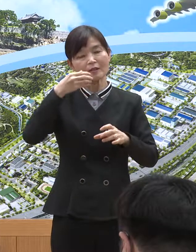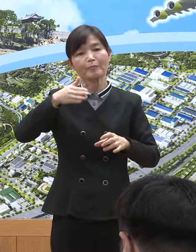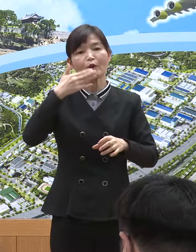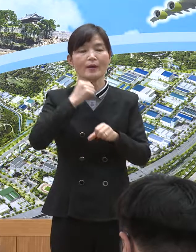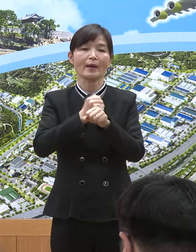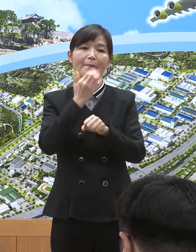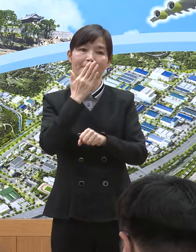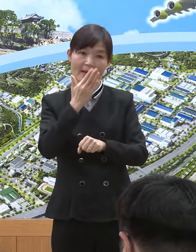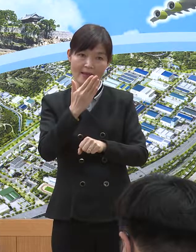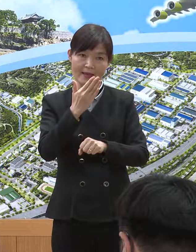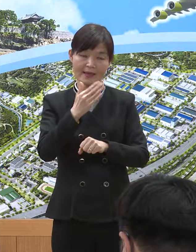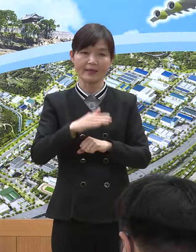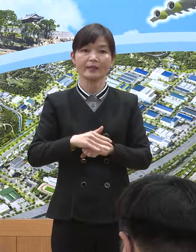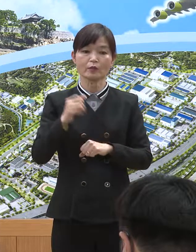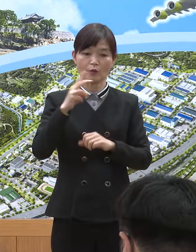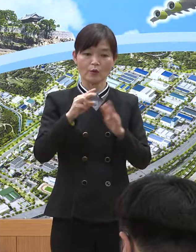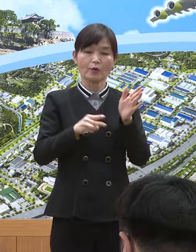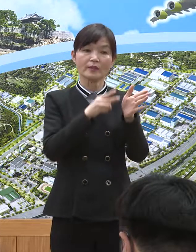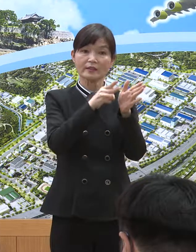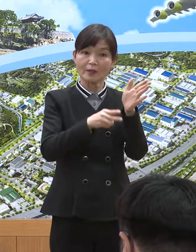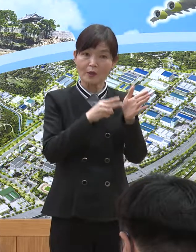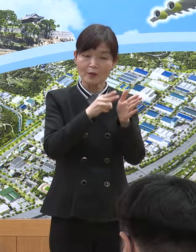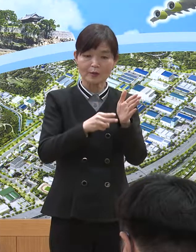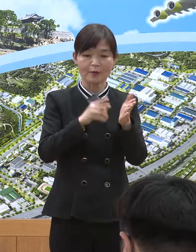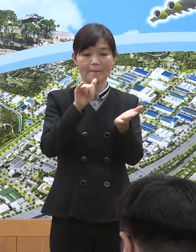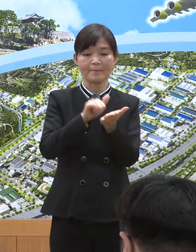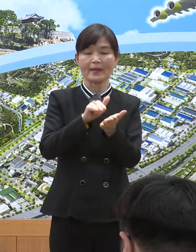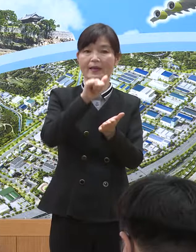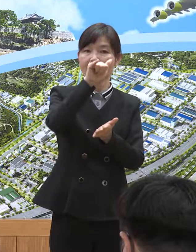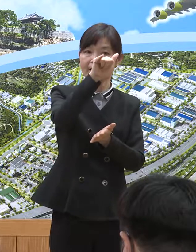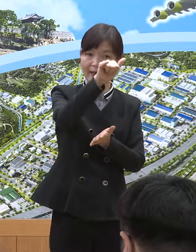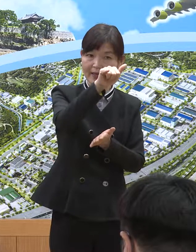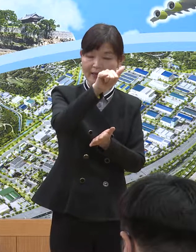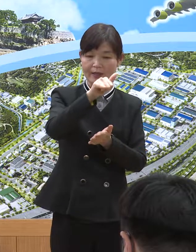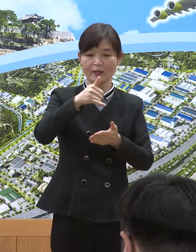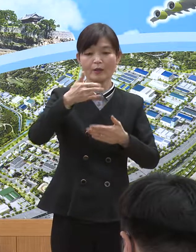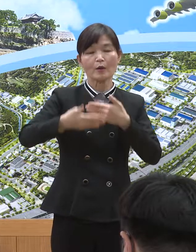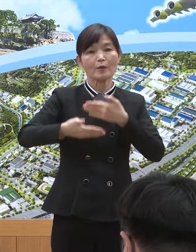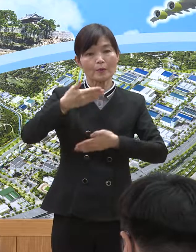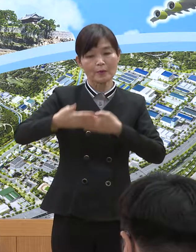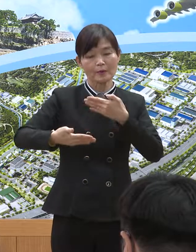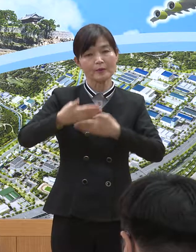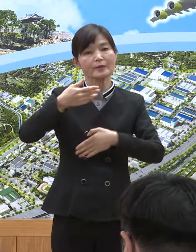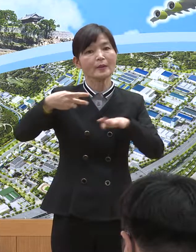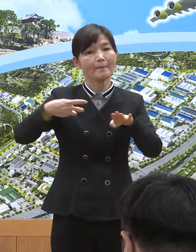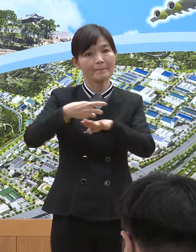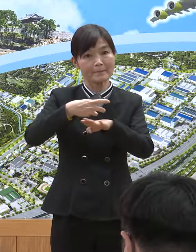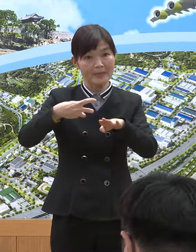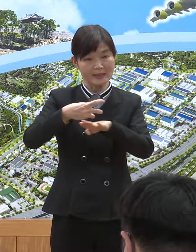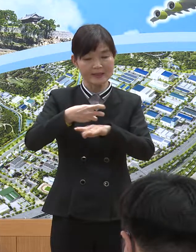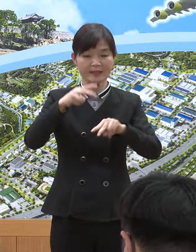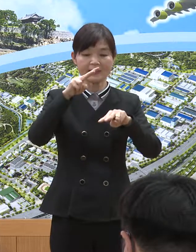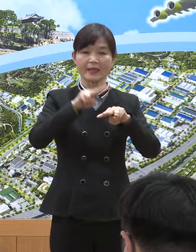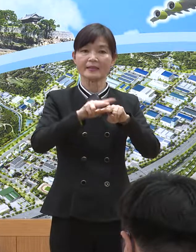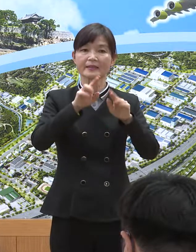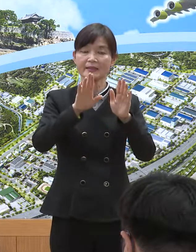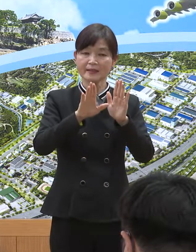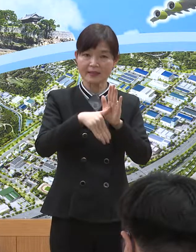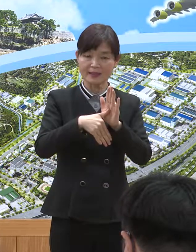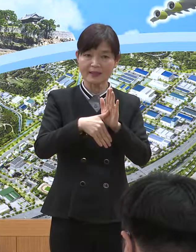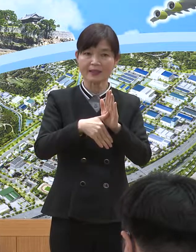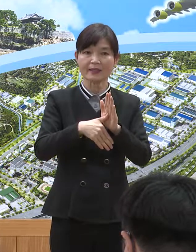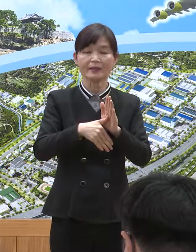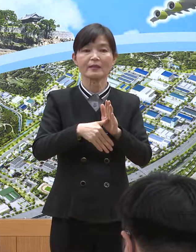또한 철도, 국내선 항공기, 시외, 고속, 전셋버스 등 주요